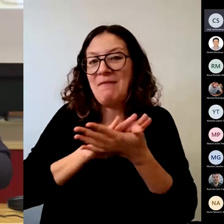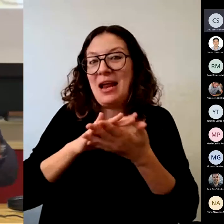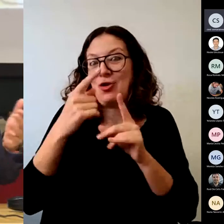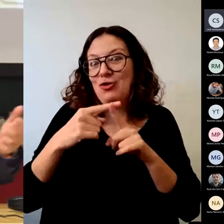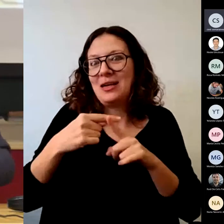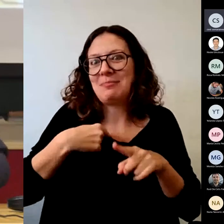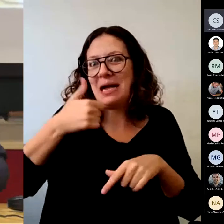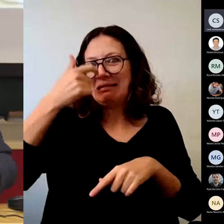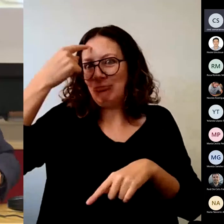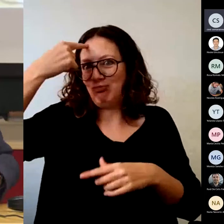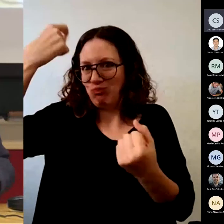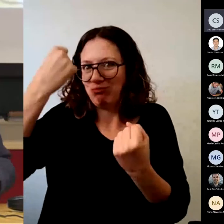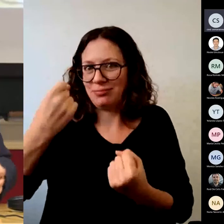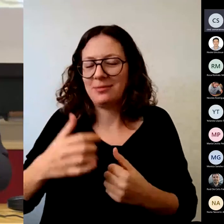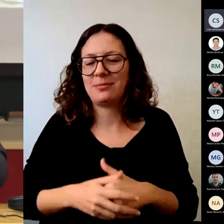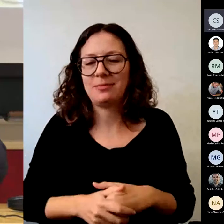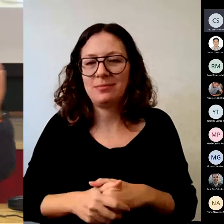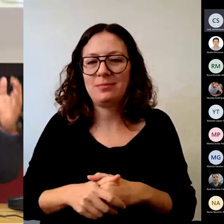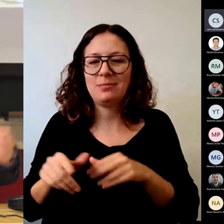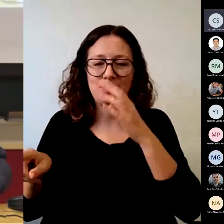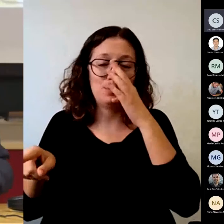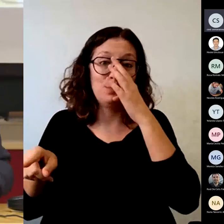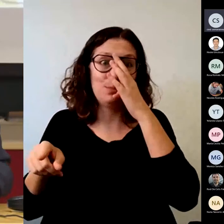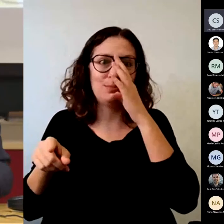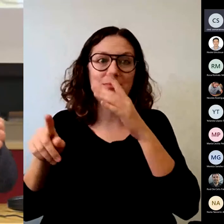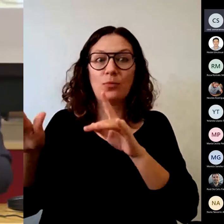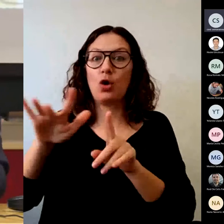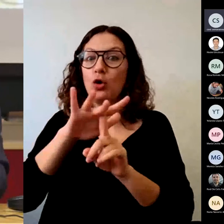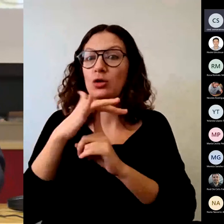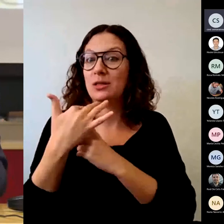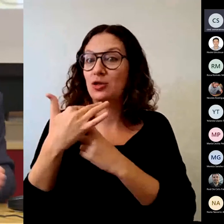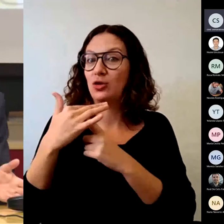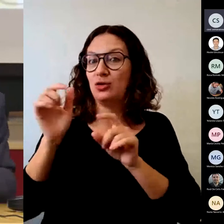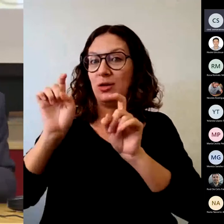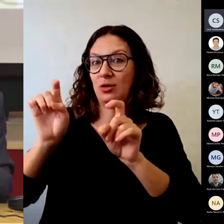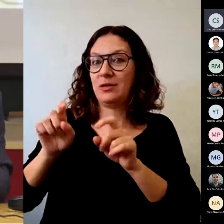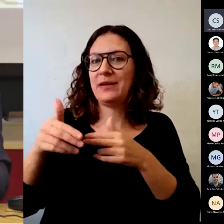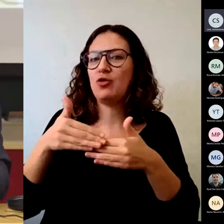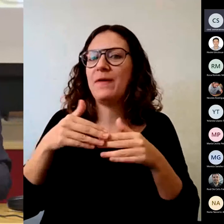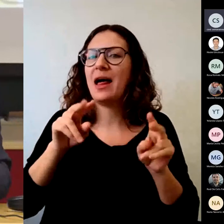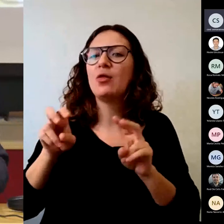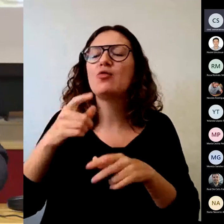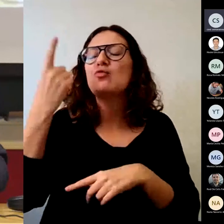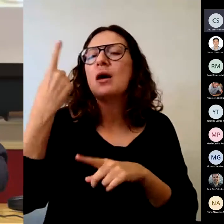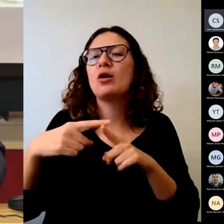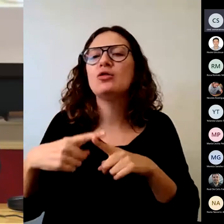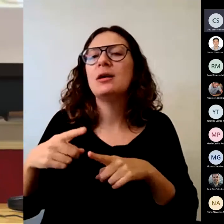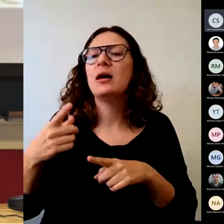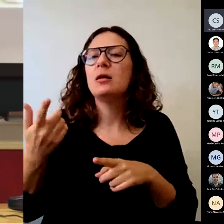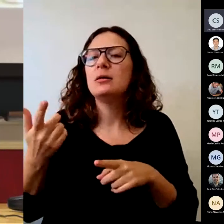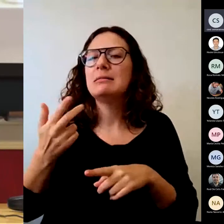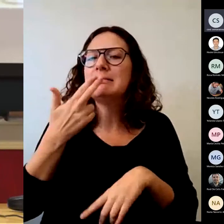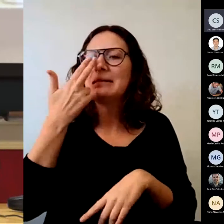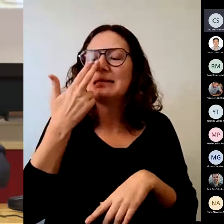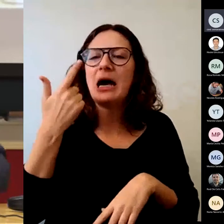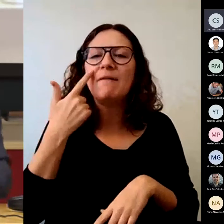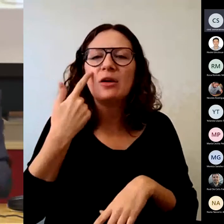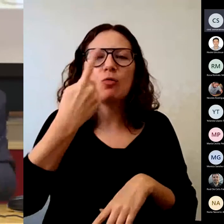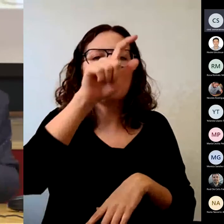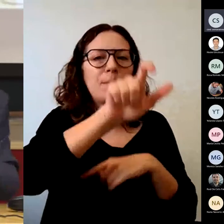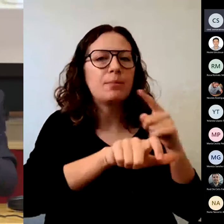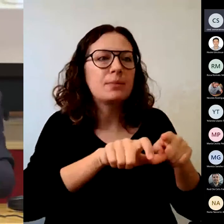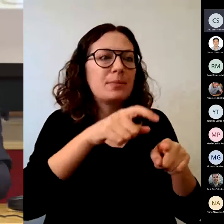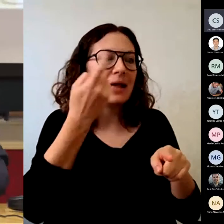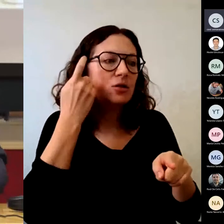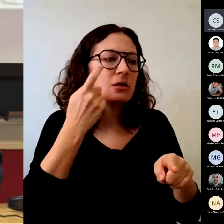motivación en contextos educativos uno de los principales intereses es saber cuáles son los factores que determinan que un estudiante quiera aprender y cuáles son los